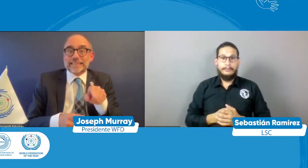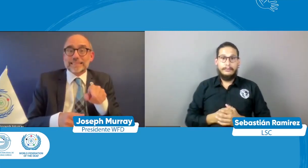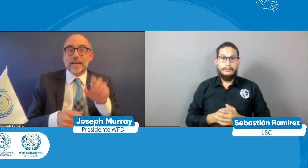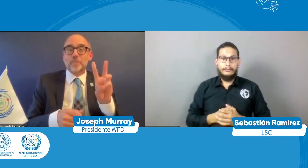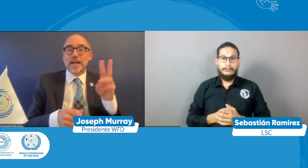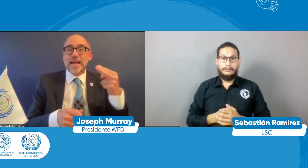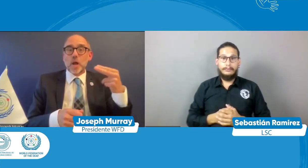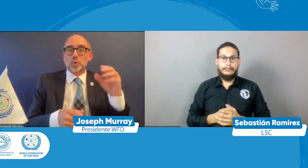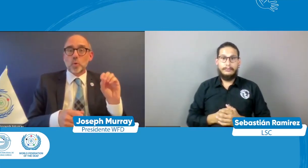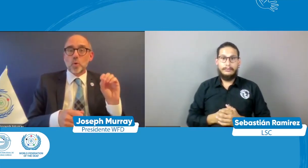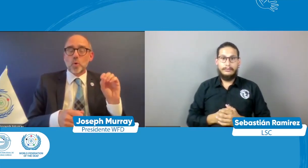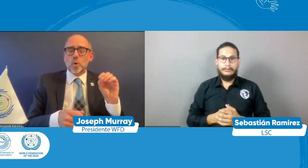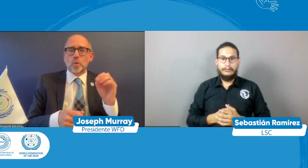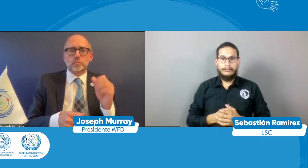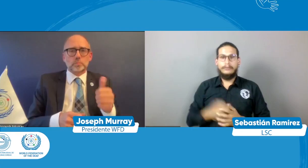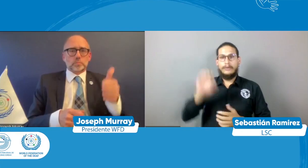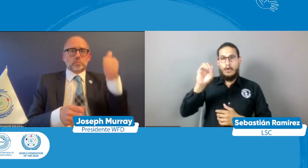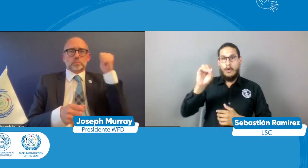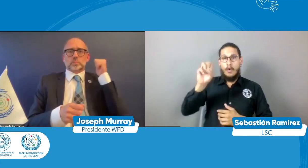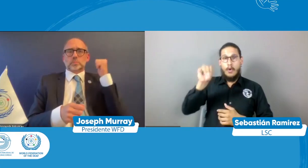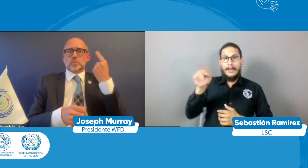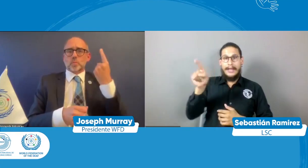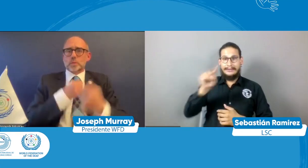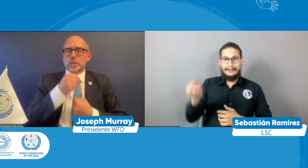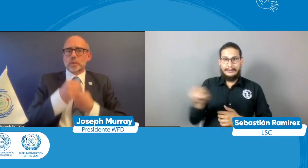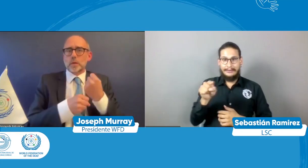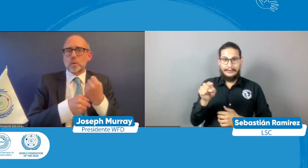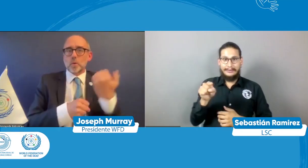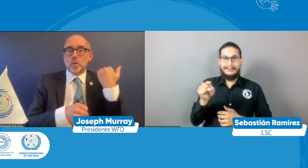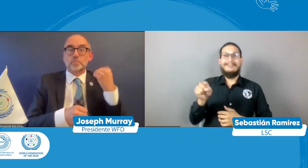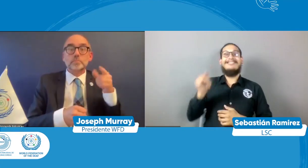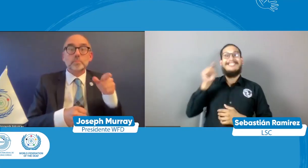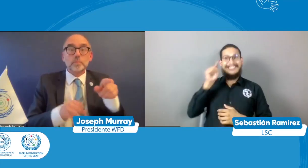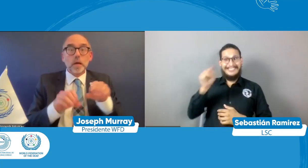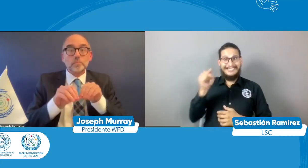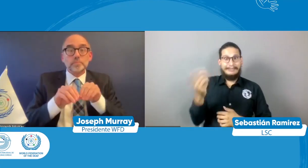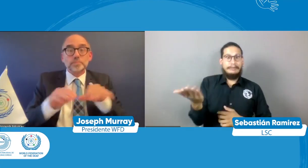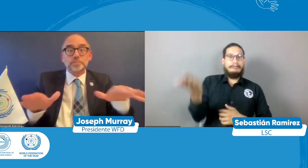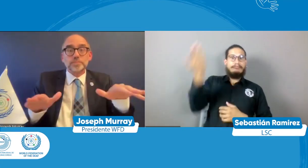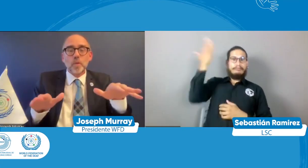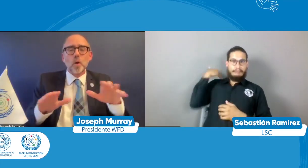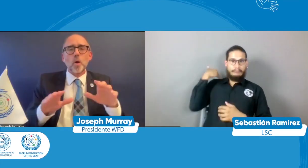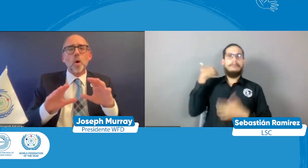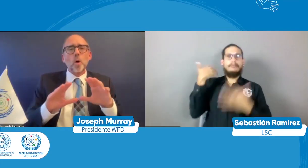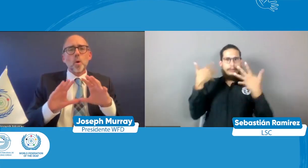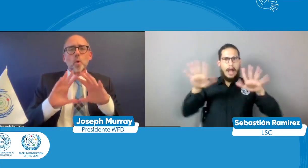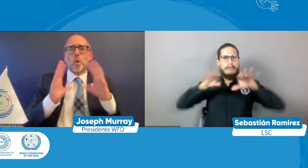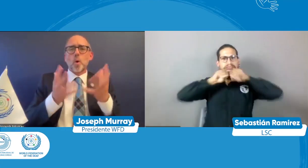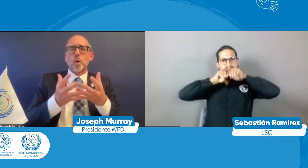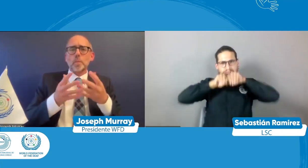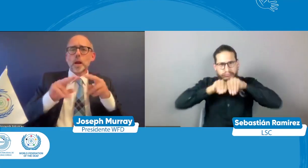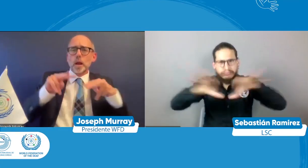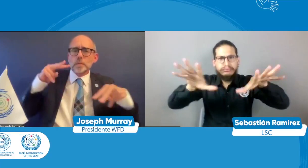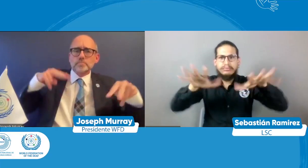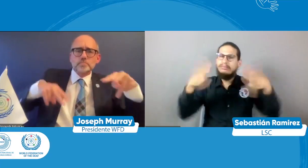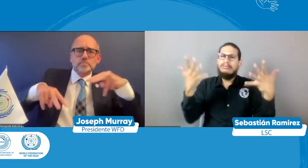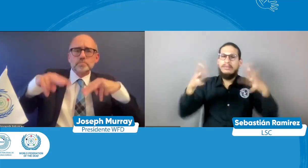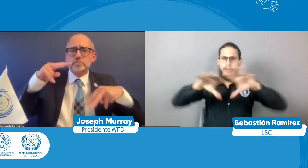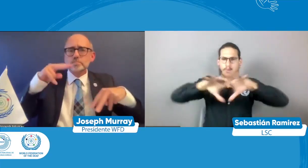y con la OMS pues desde el año pasado estuvimos trabajando en hacer